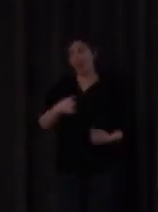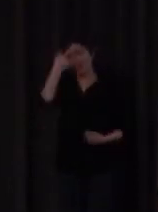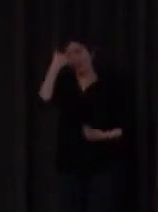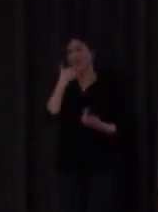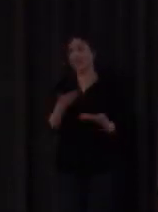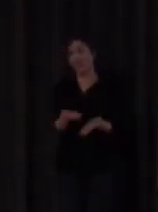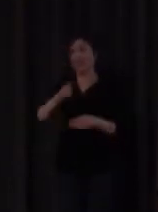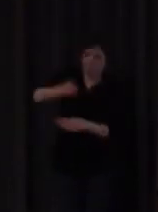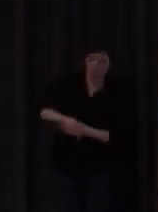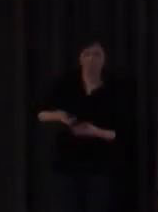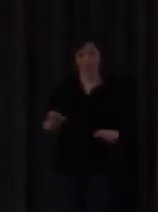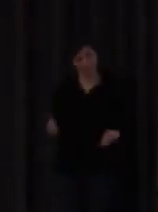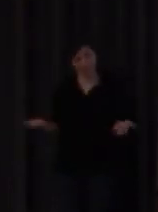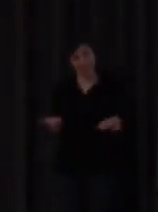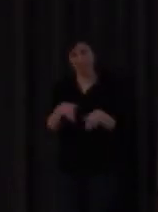lo que estábamos